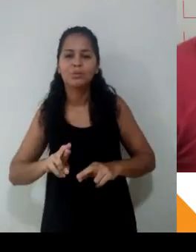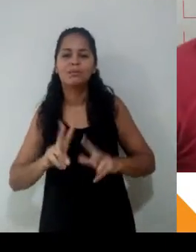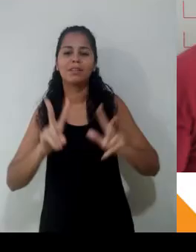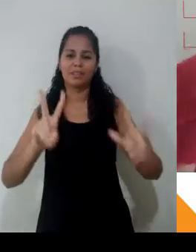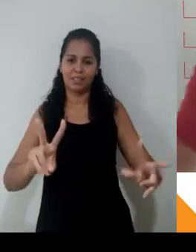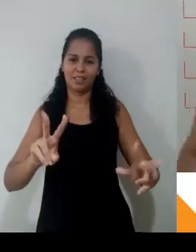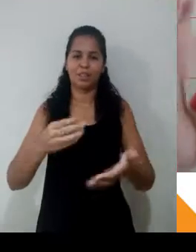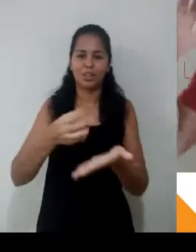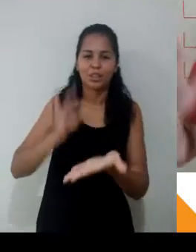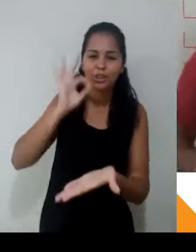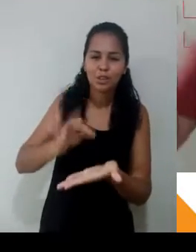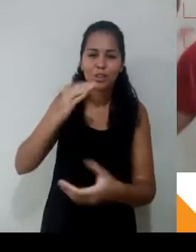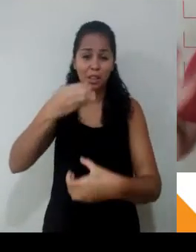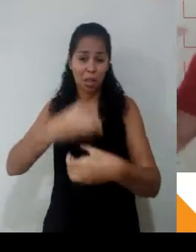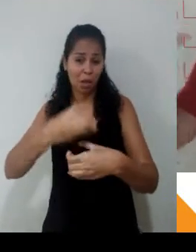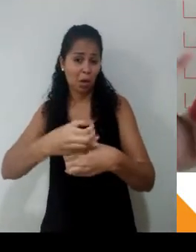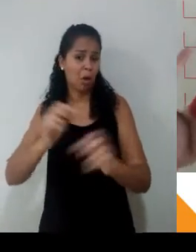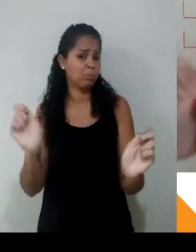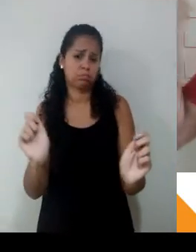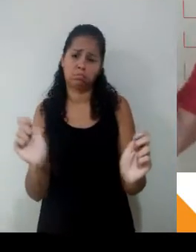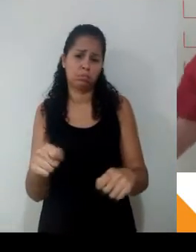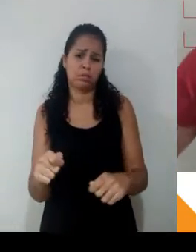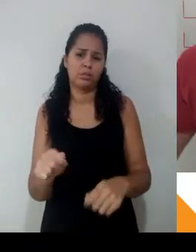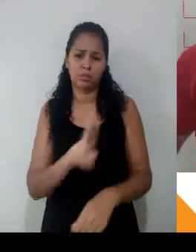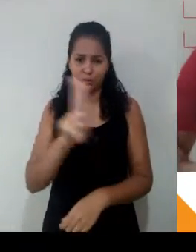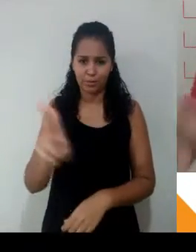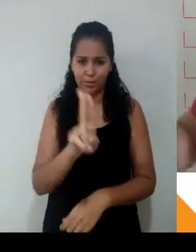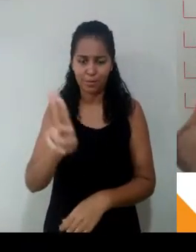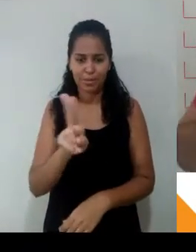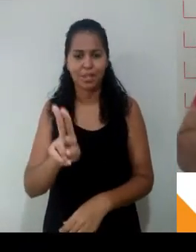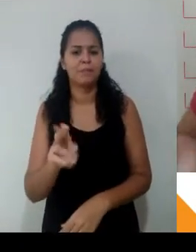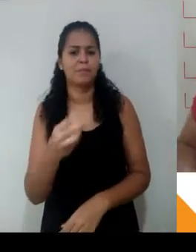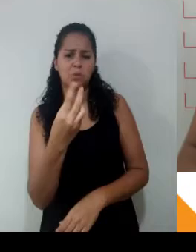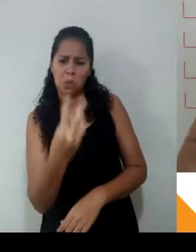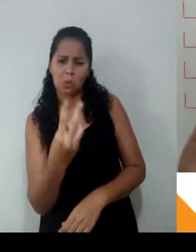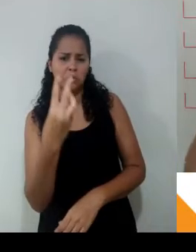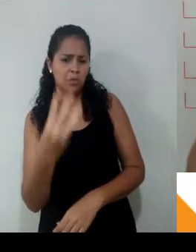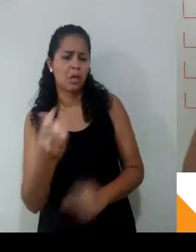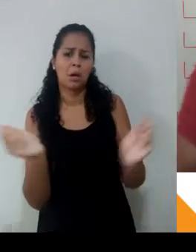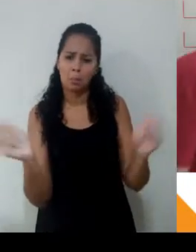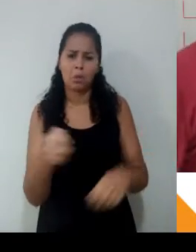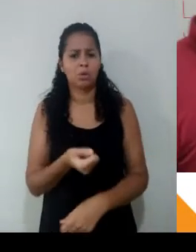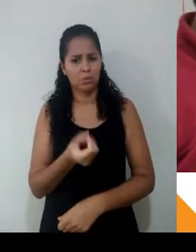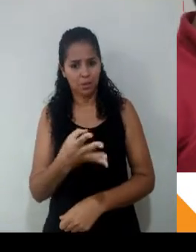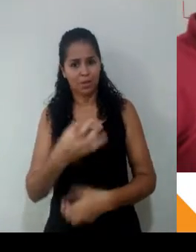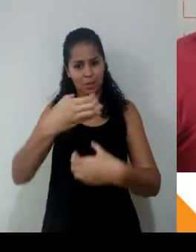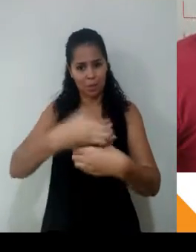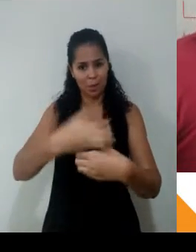interessante. Um copo de leite. Vamos adotar isso com uma grandeza. Dois copos de leite, três. Eu posso quantificar quantos copos de leite? Maravilha! Isso